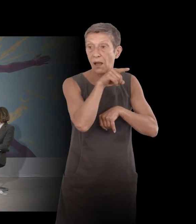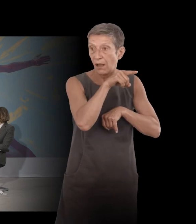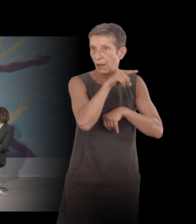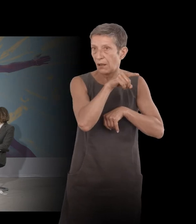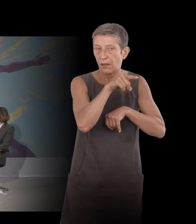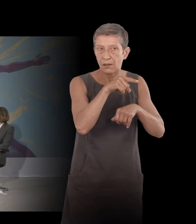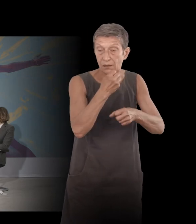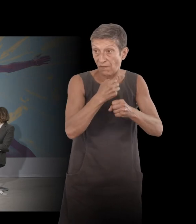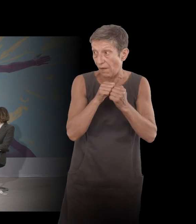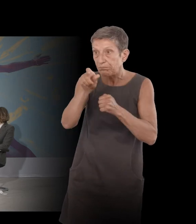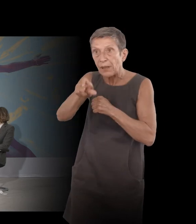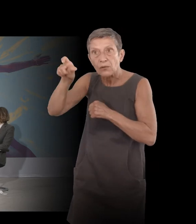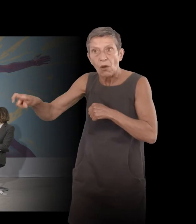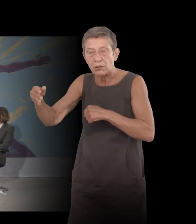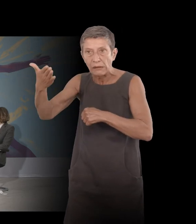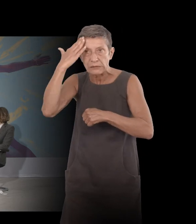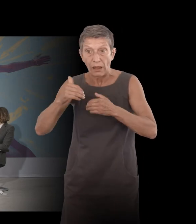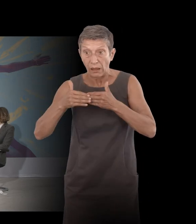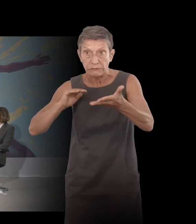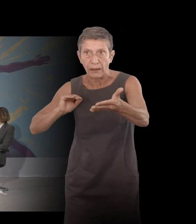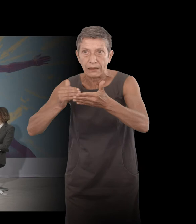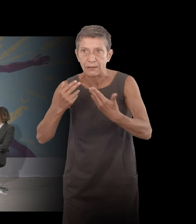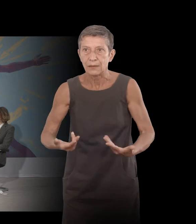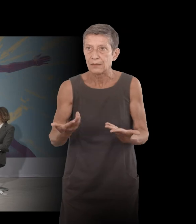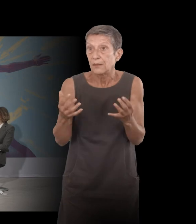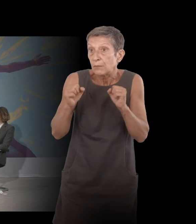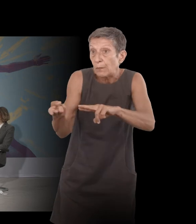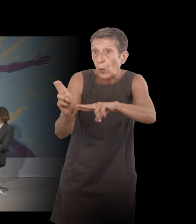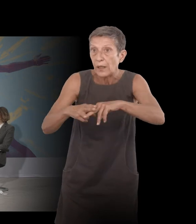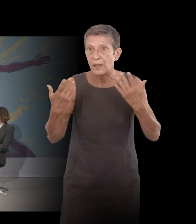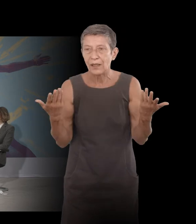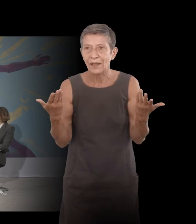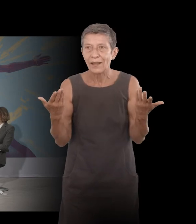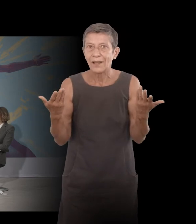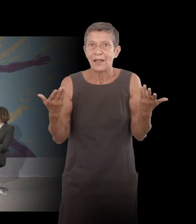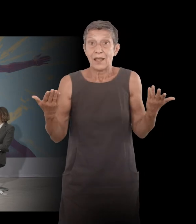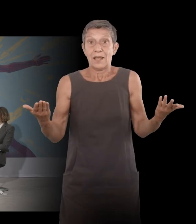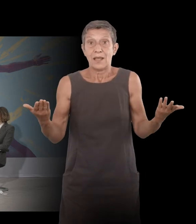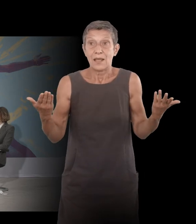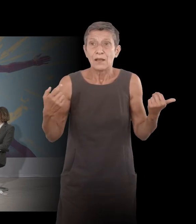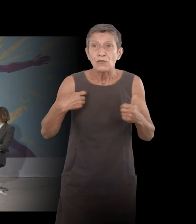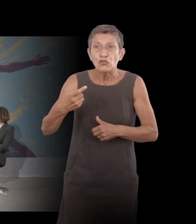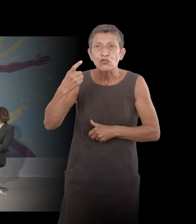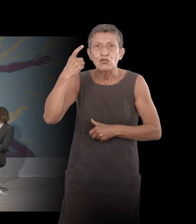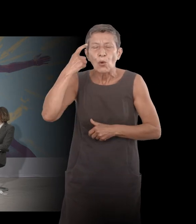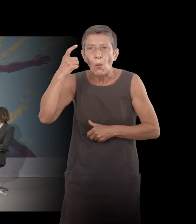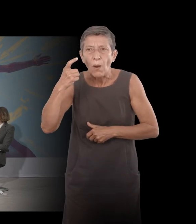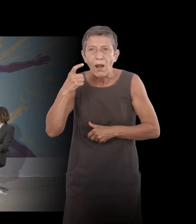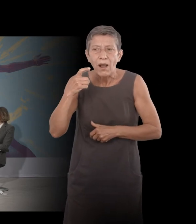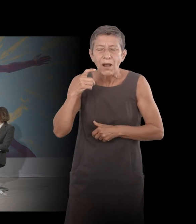condamnés, que la perspective... Et je crois que c'est vous qui dites dans votre livre la vie reste discrète quand l